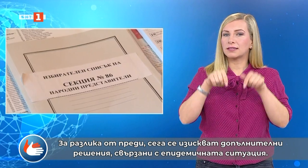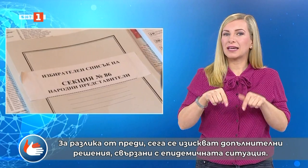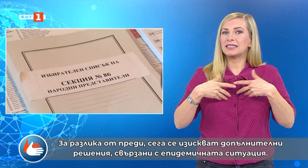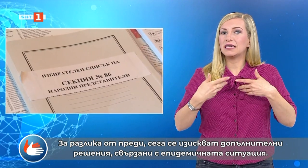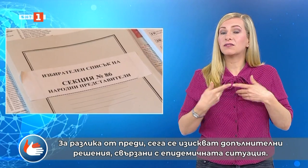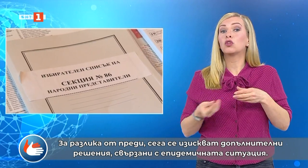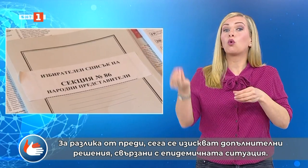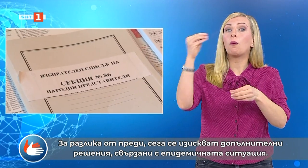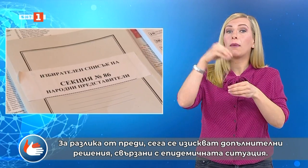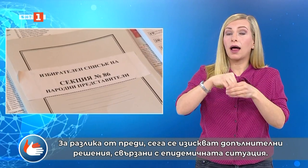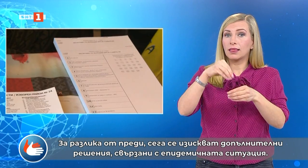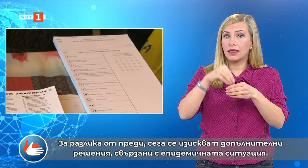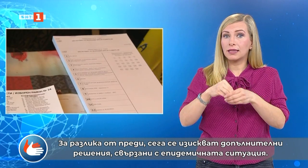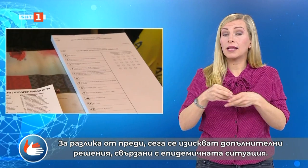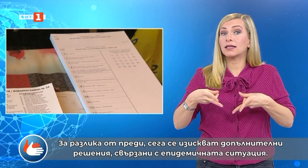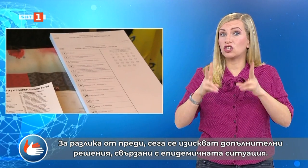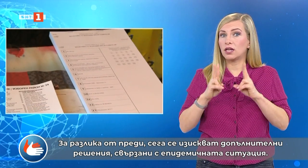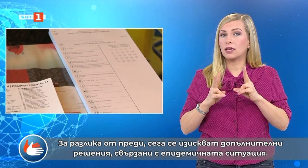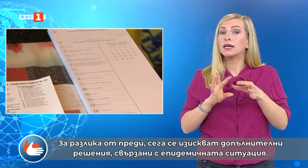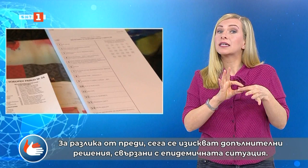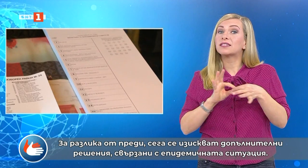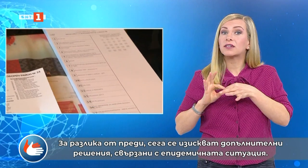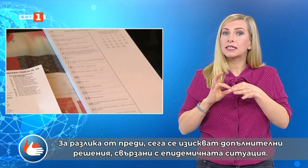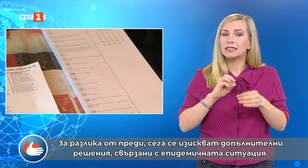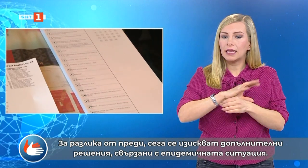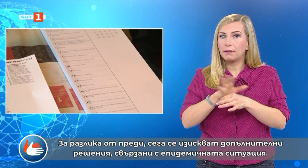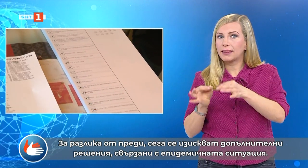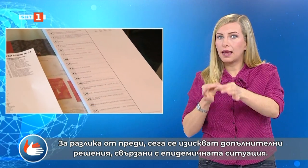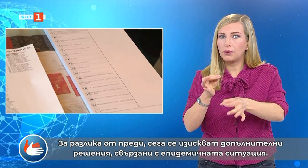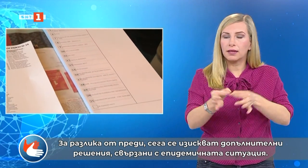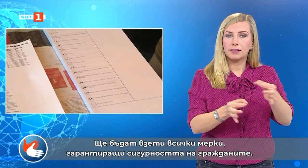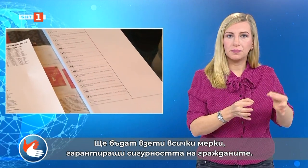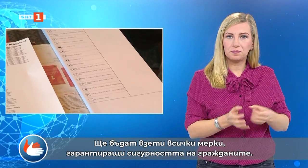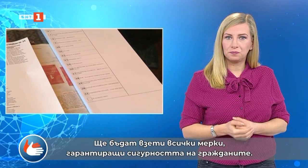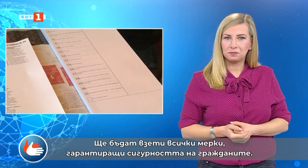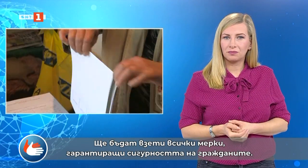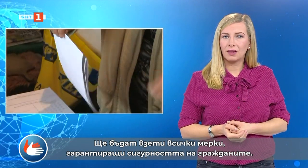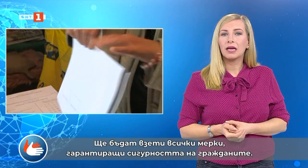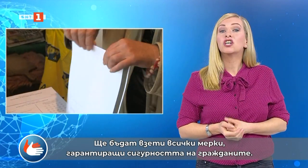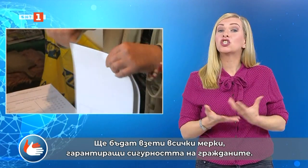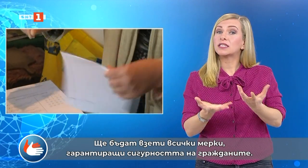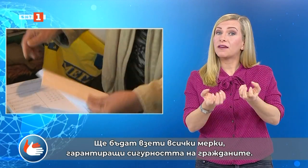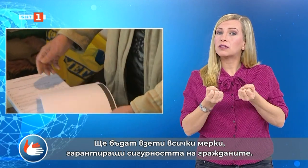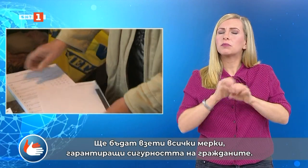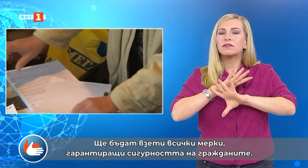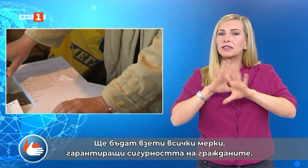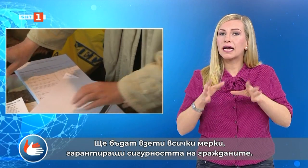допълнителни решения, свързани с епидемичната ситуация. Ще бъдат взети всички мерки, гарантиращи